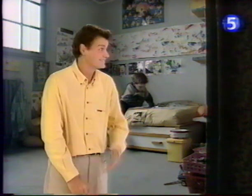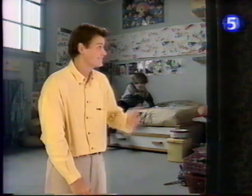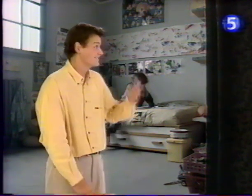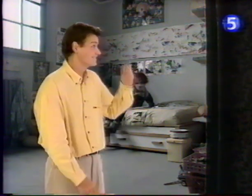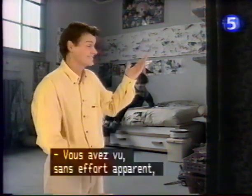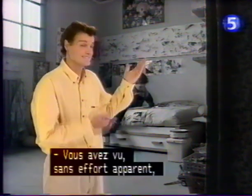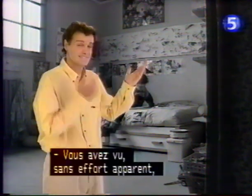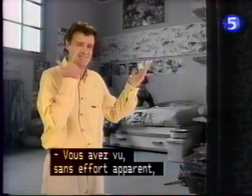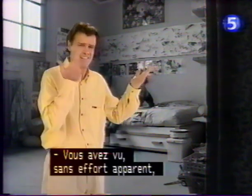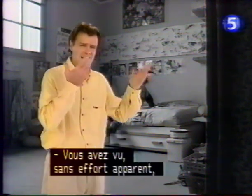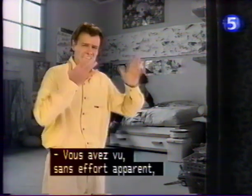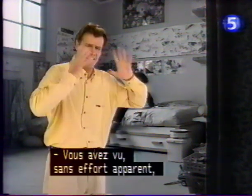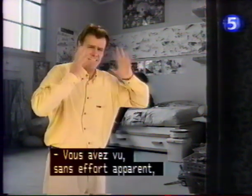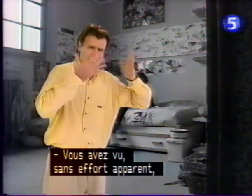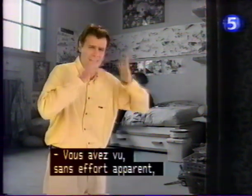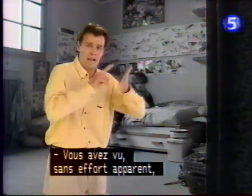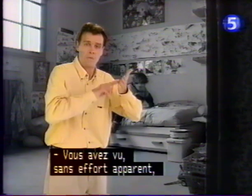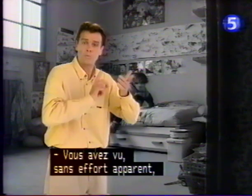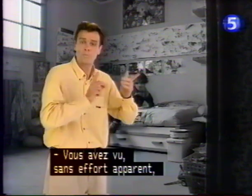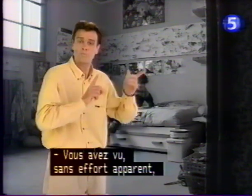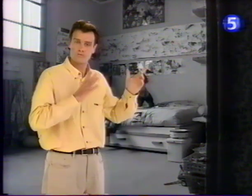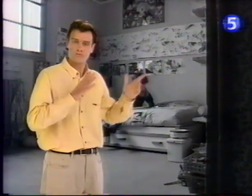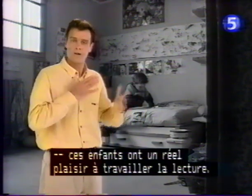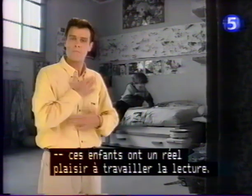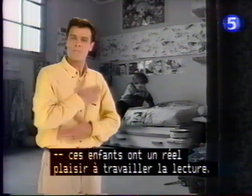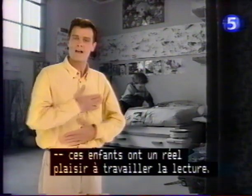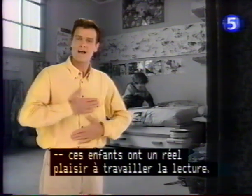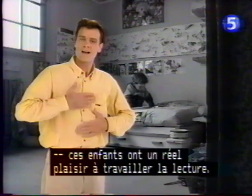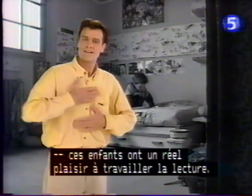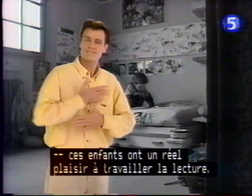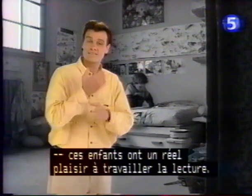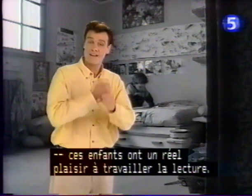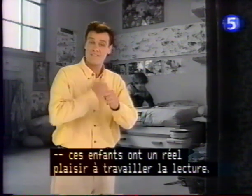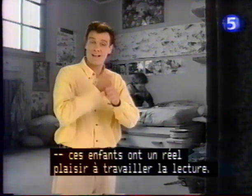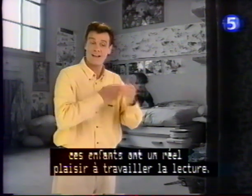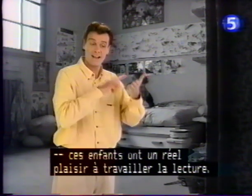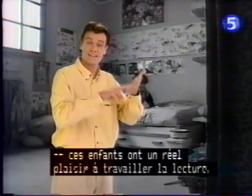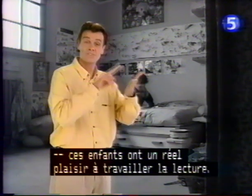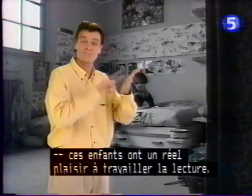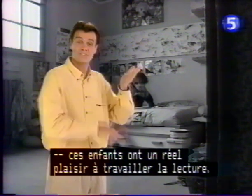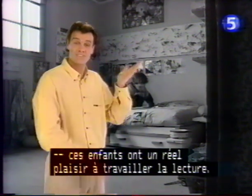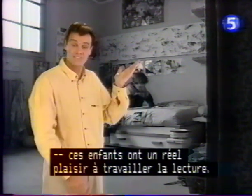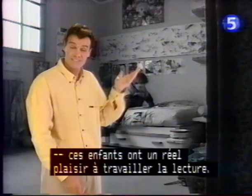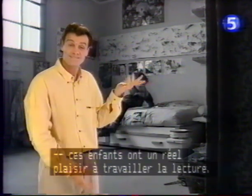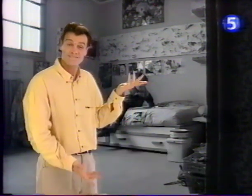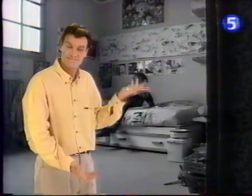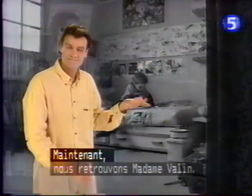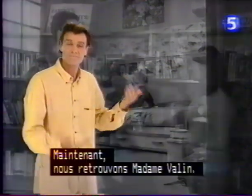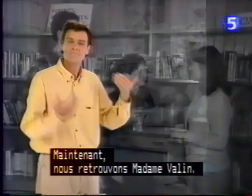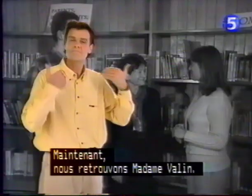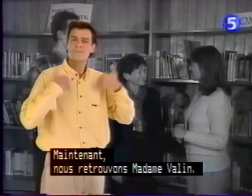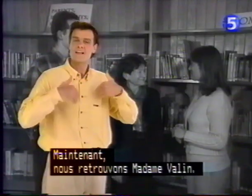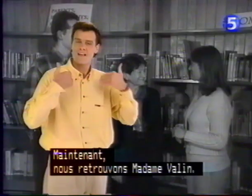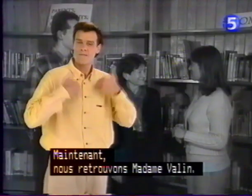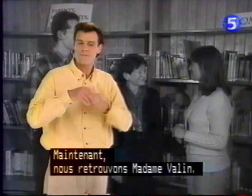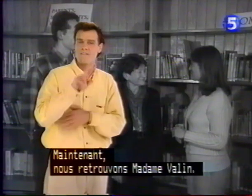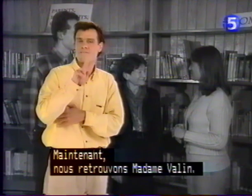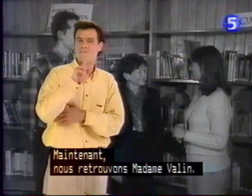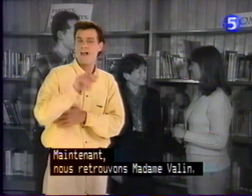Vous avez vu, sans effort apparent, ces enfants ont un réel plaisir à travailler la lecture. Maintenant, nous retrouvons